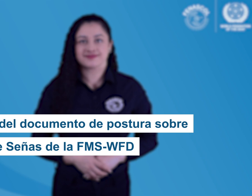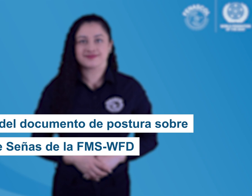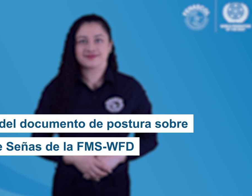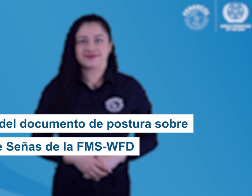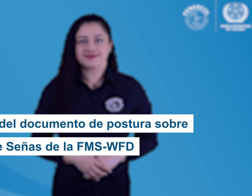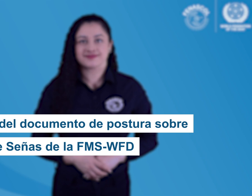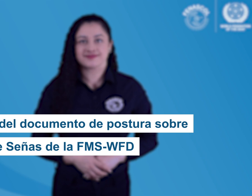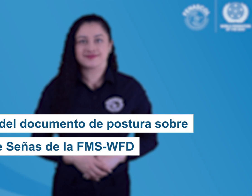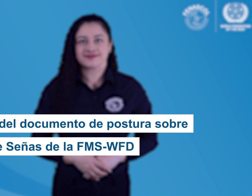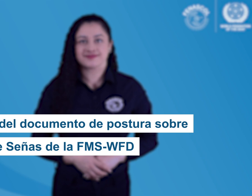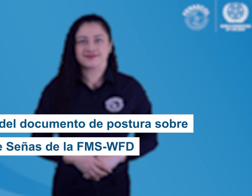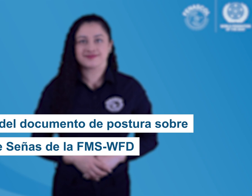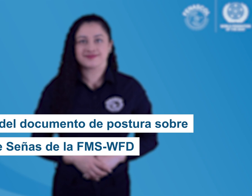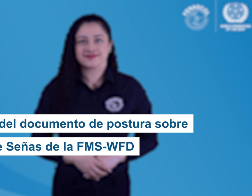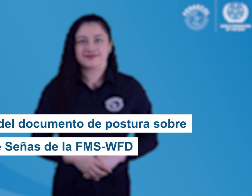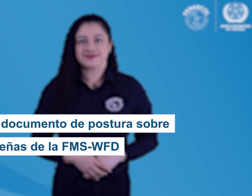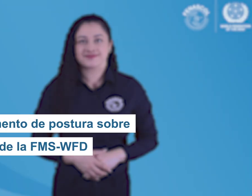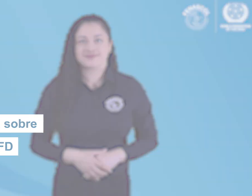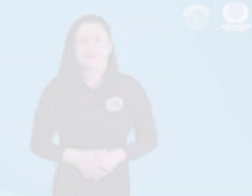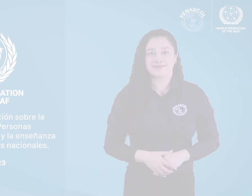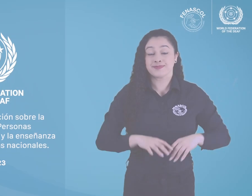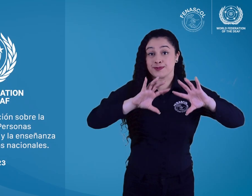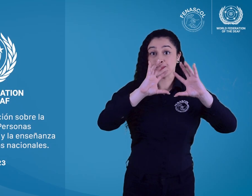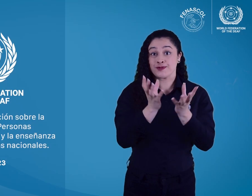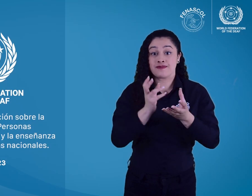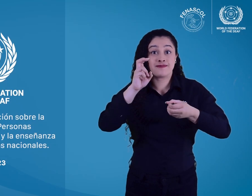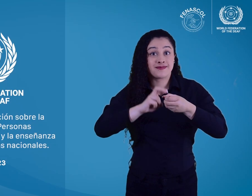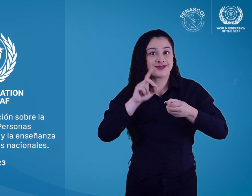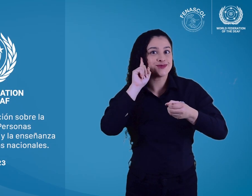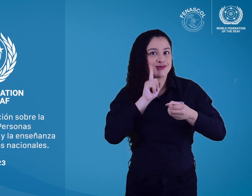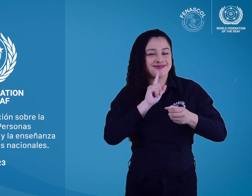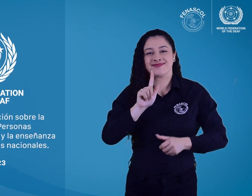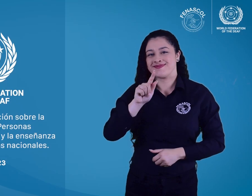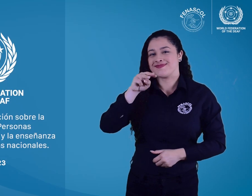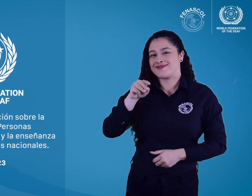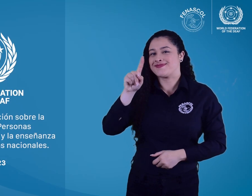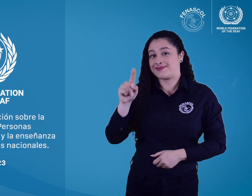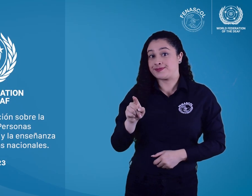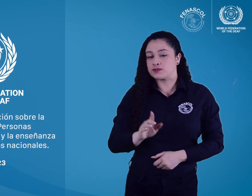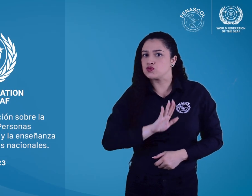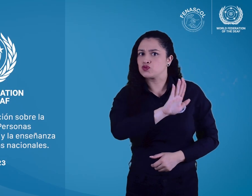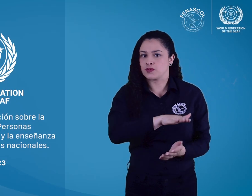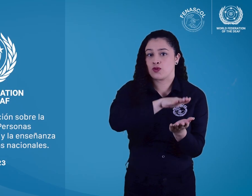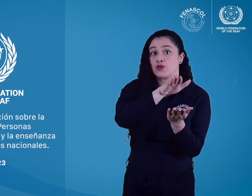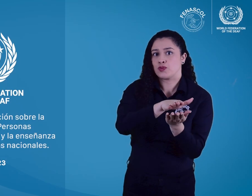y por sus siglas en inglés, WFD. Federación Mundial de Sordos, FMS.